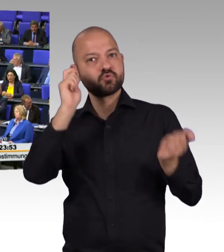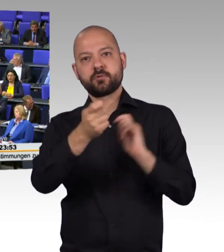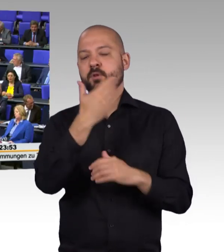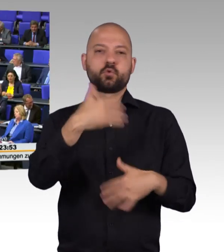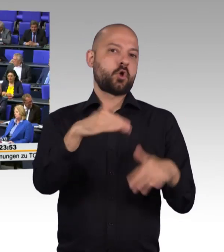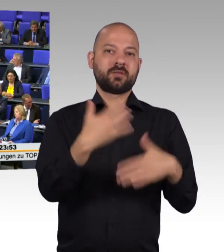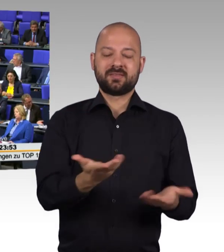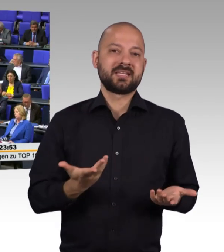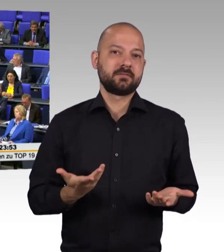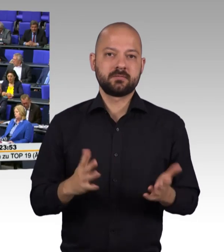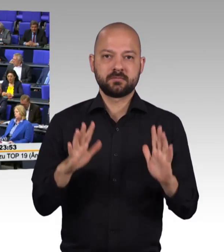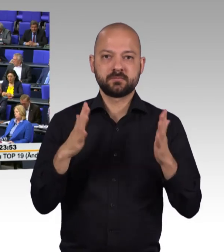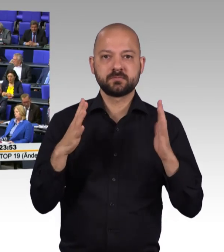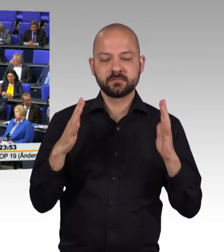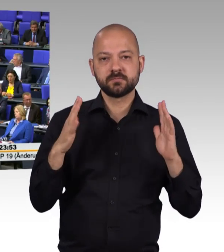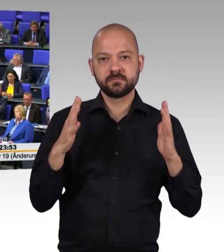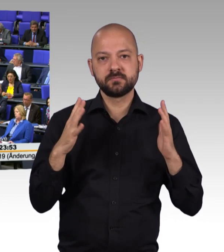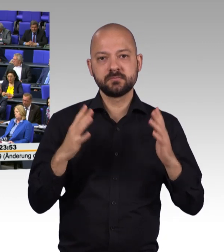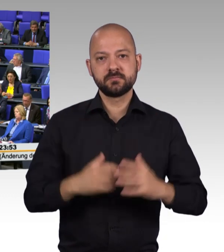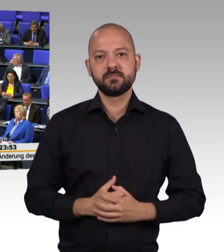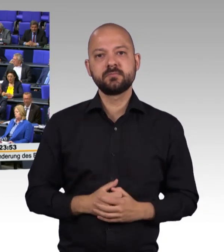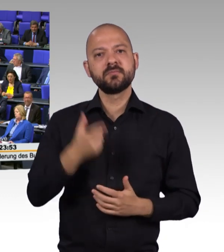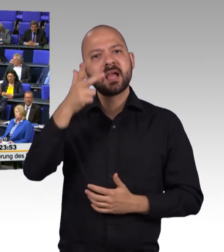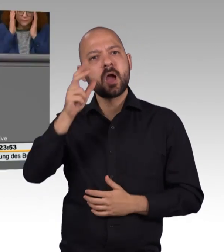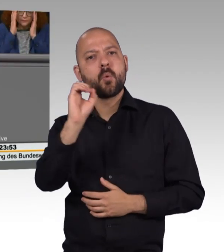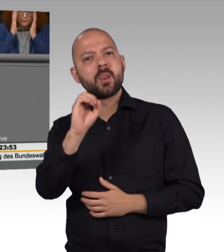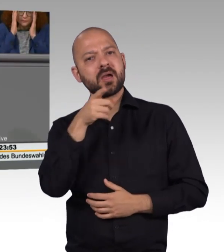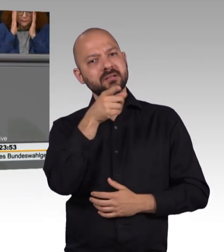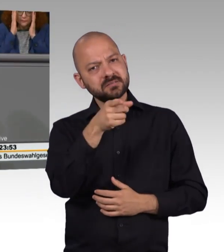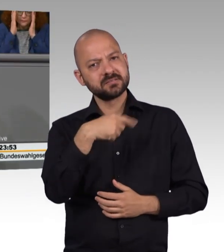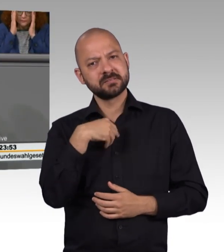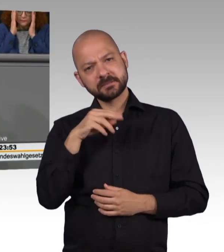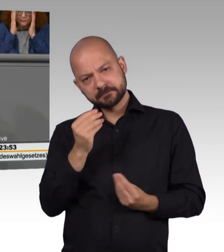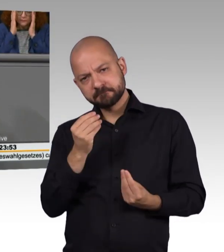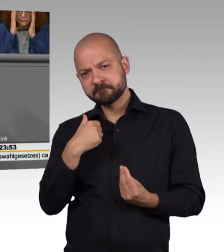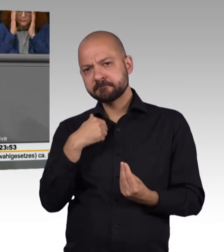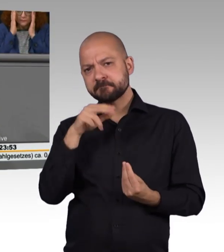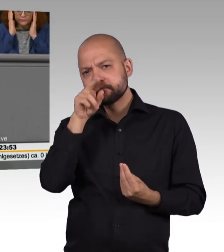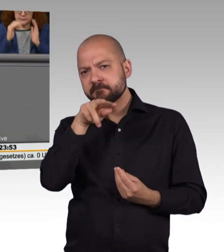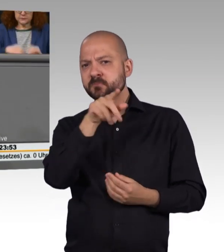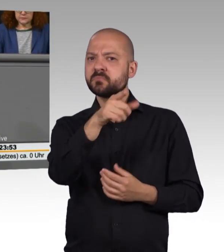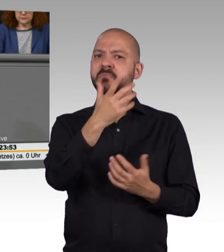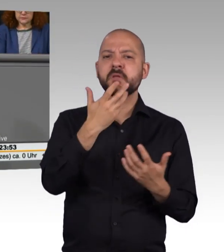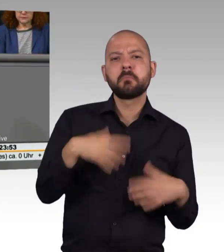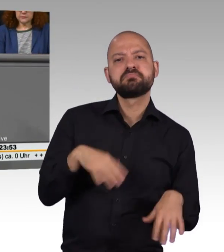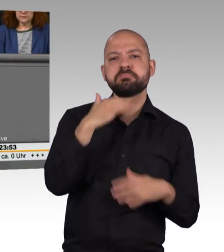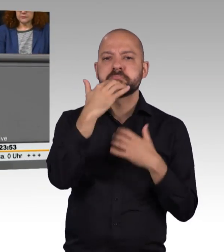Und, Herr Oellers, wenn ich Ihren, wie ich finde, sehr lustlosen Vortrag zu diesem Thema heute hier gerade verfolgt habe, muss ich eben